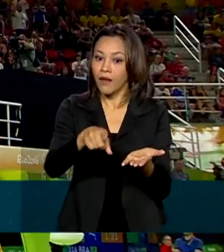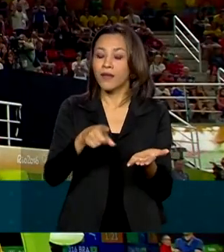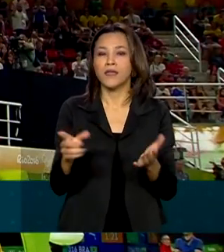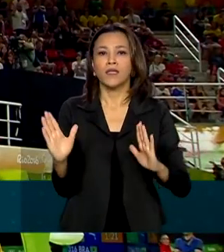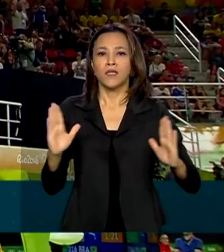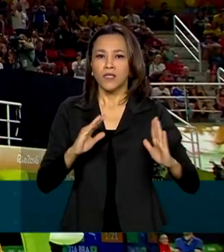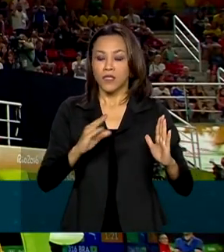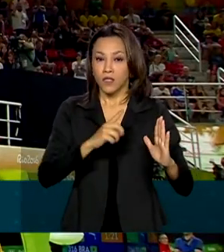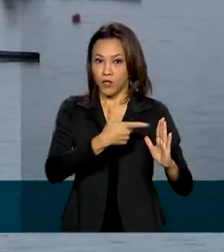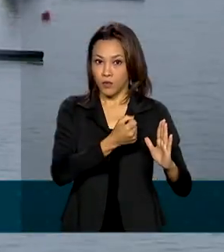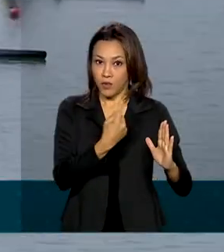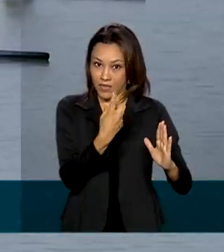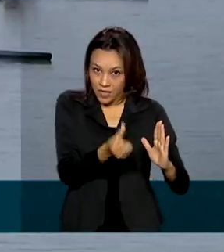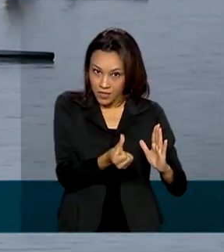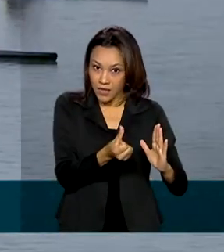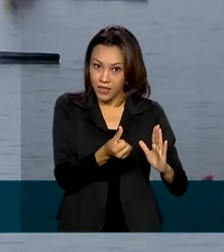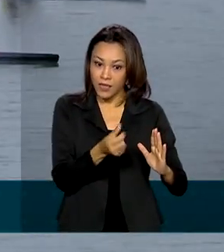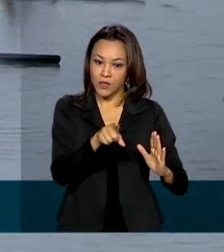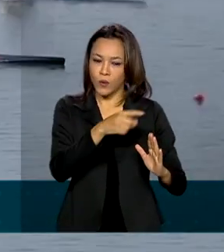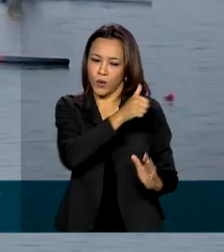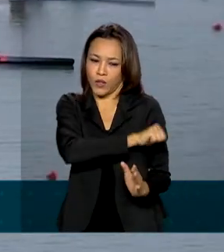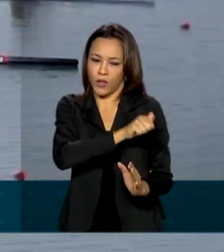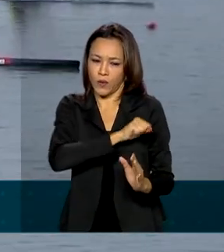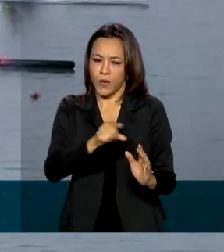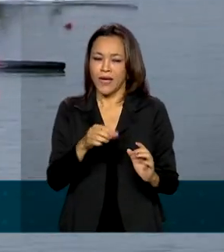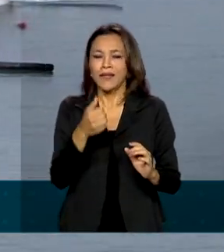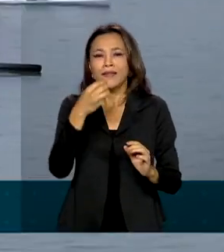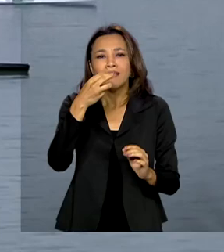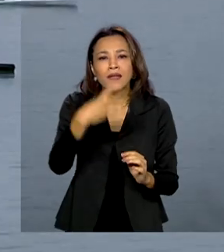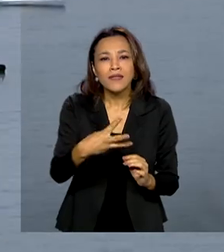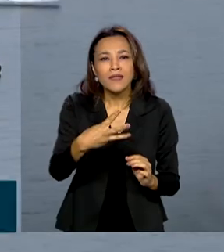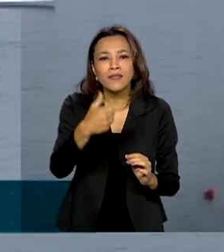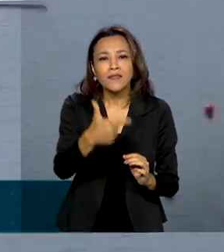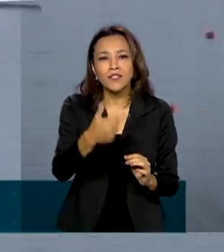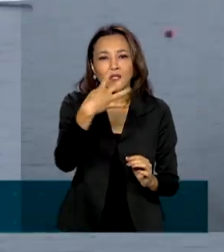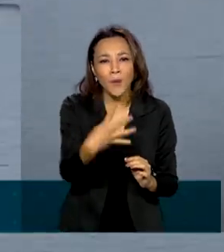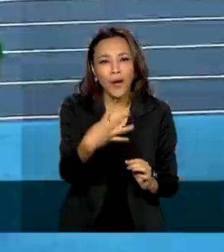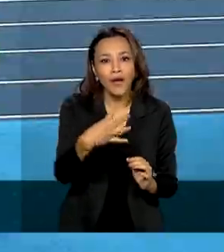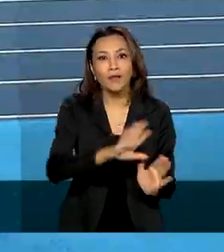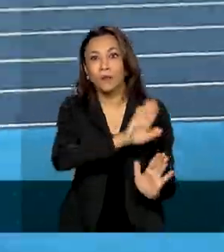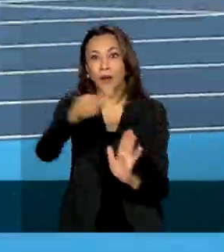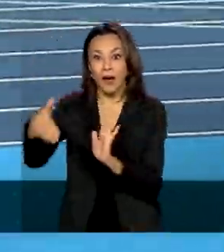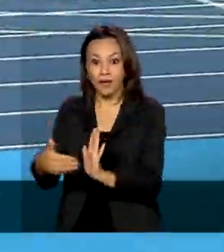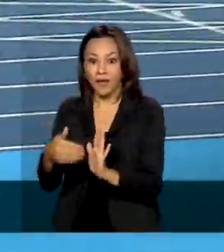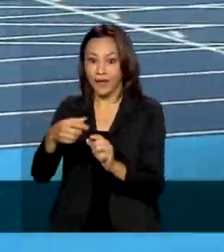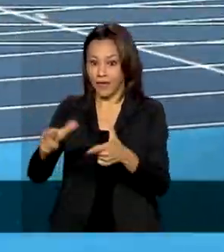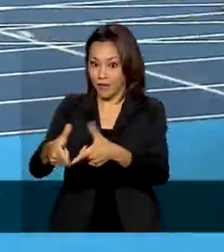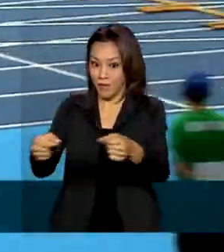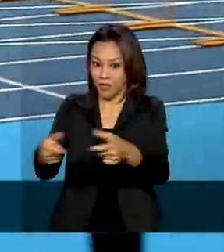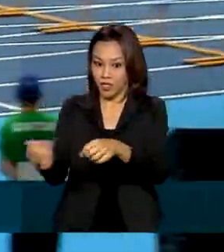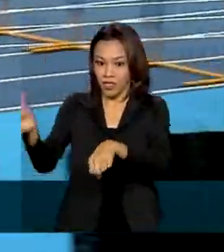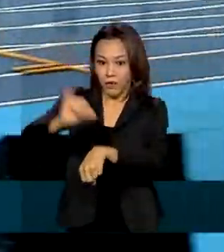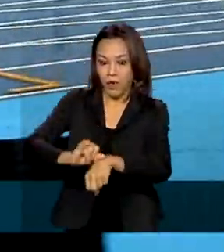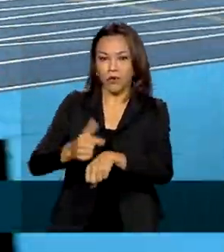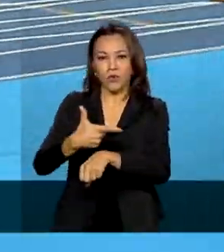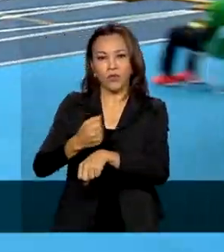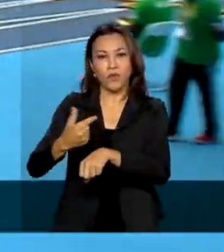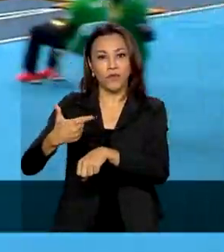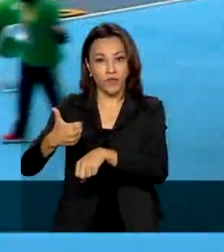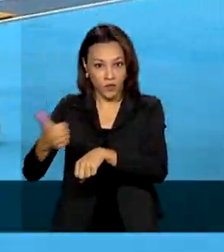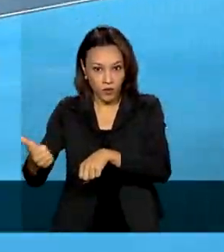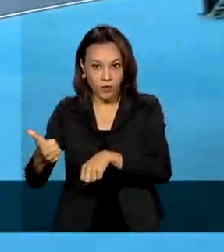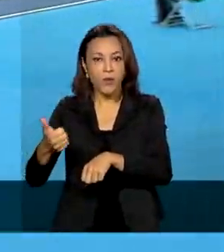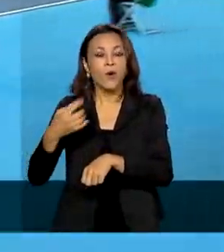2016, que contemplou 324 atletas para o ciclo Tóquio 2021, que